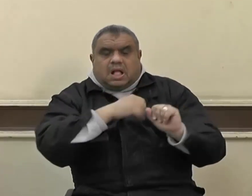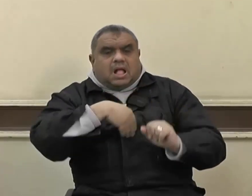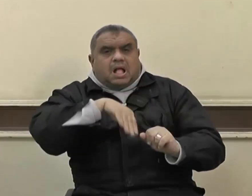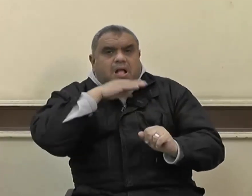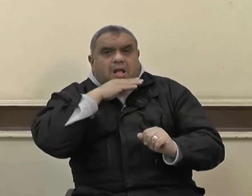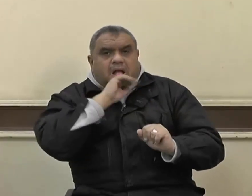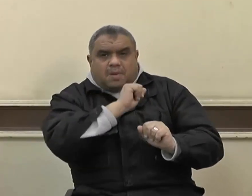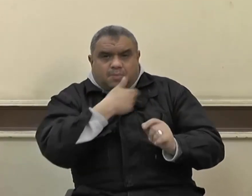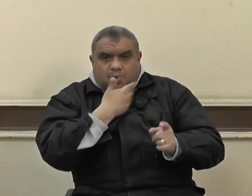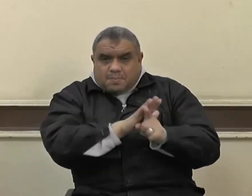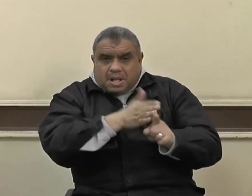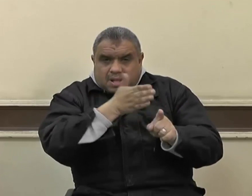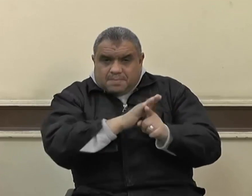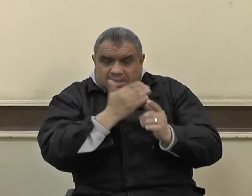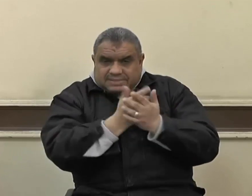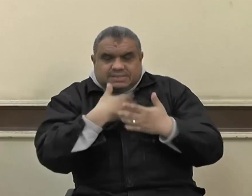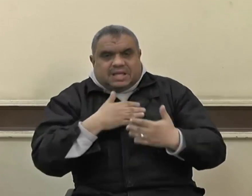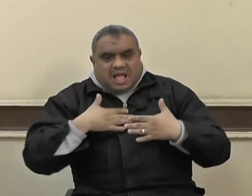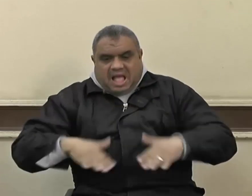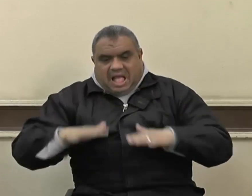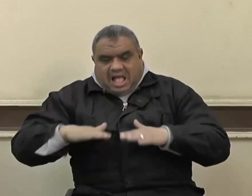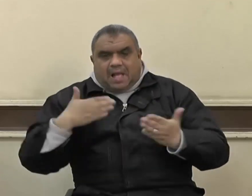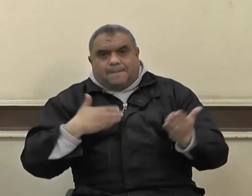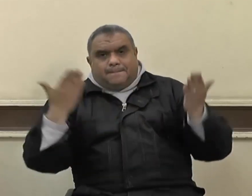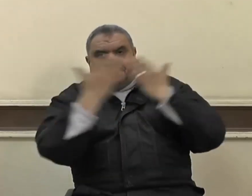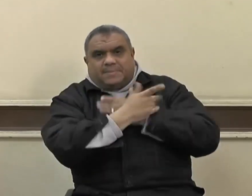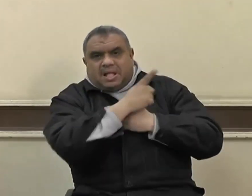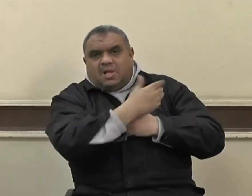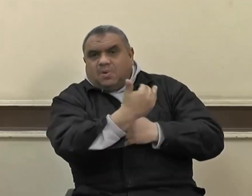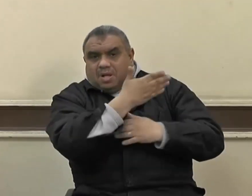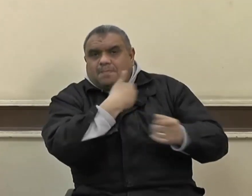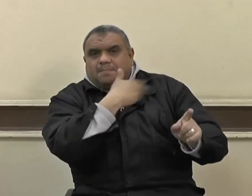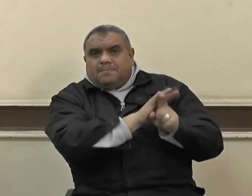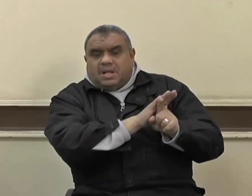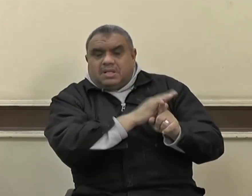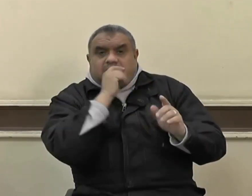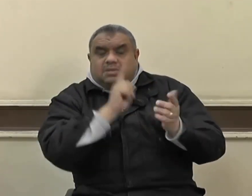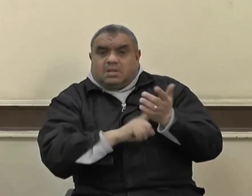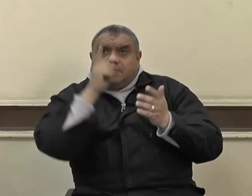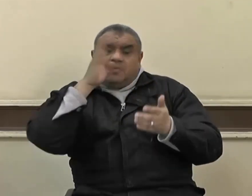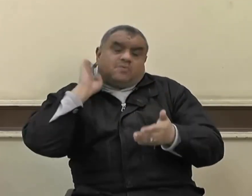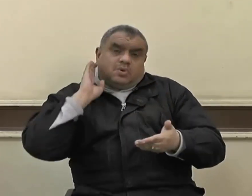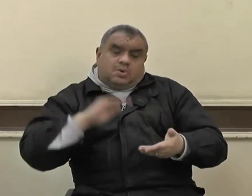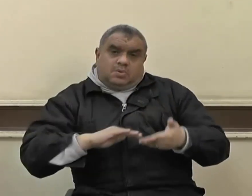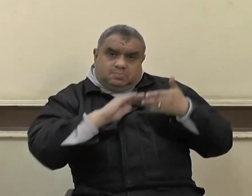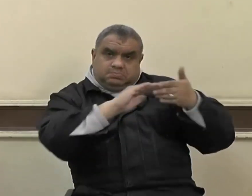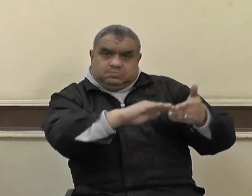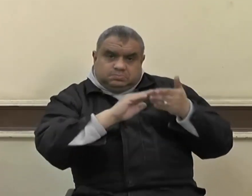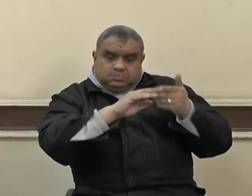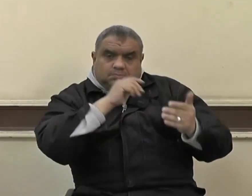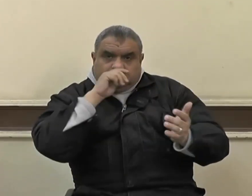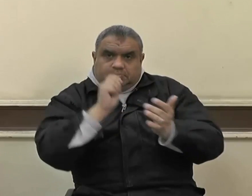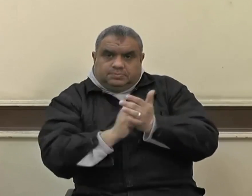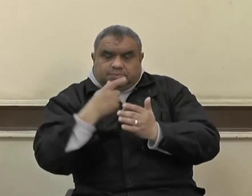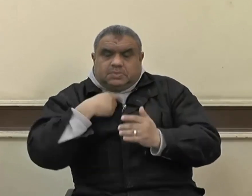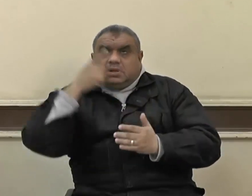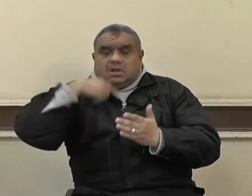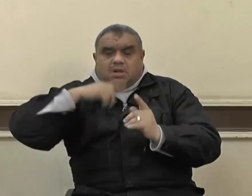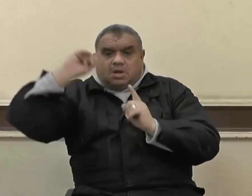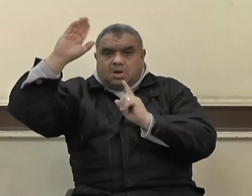فعن زيد بن أسلم رضي الله تعالى عنه عن أبيه قال خرجت مع عمر رضي الله